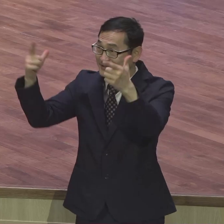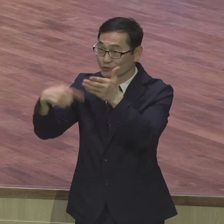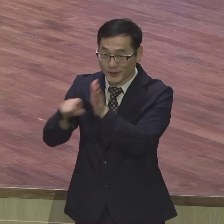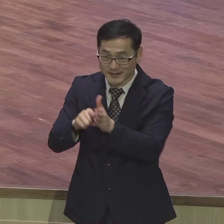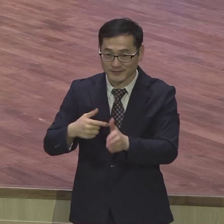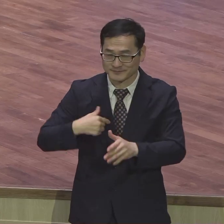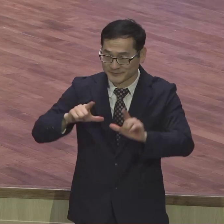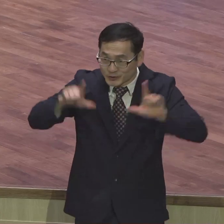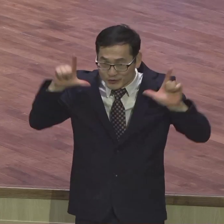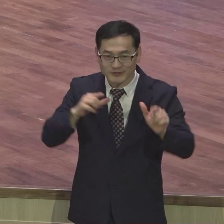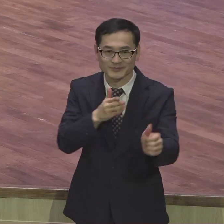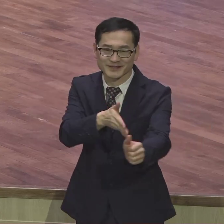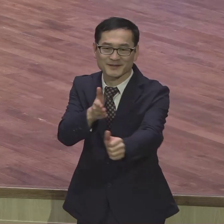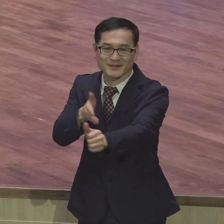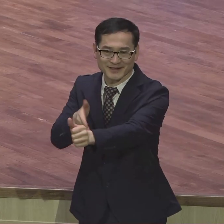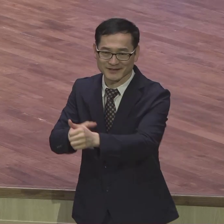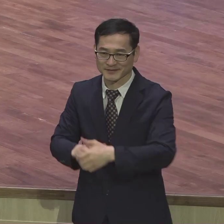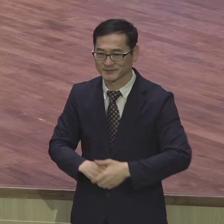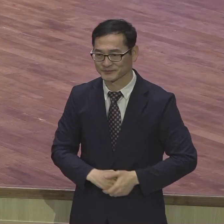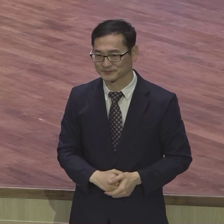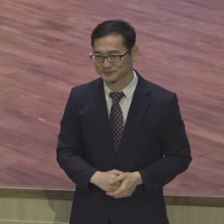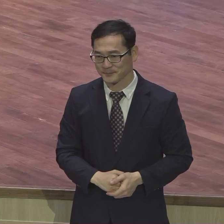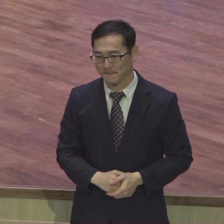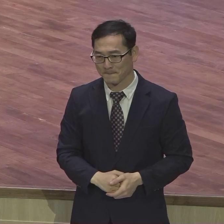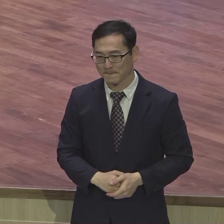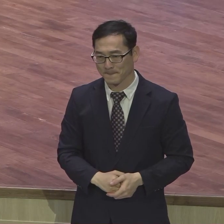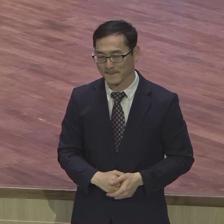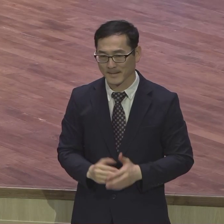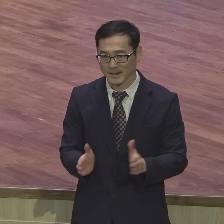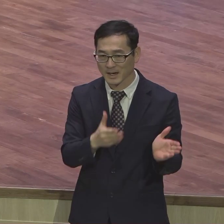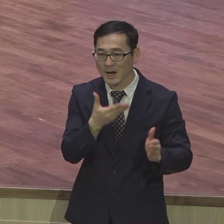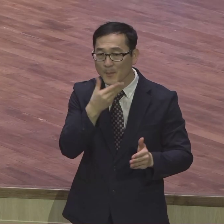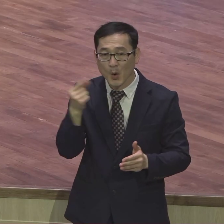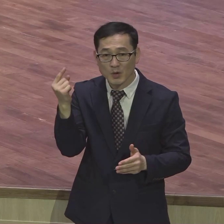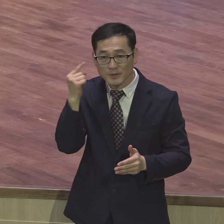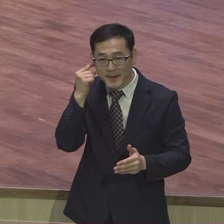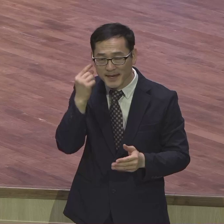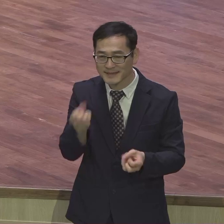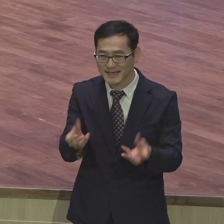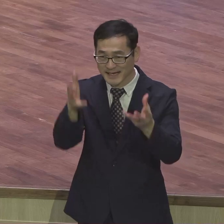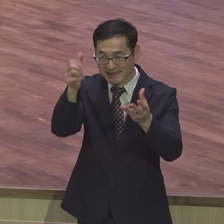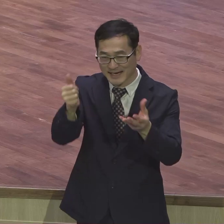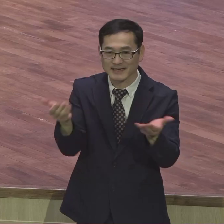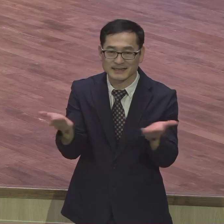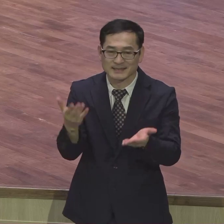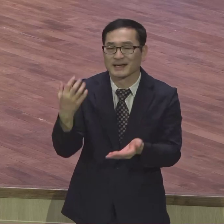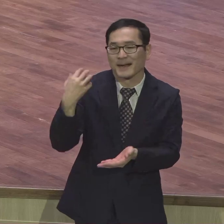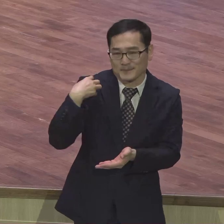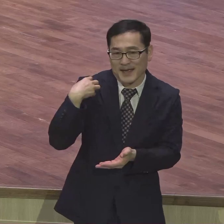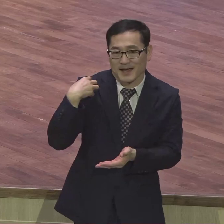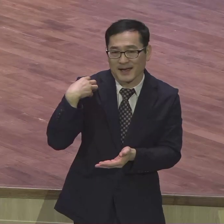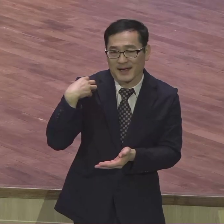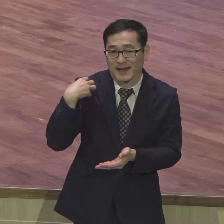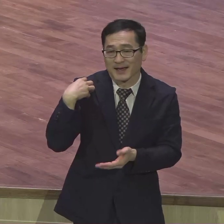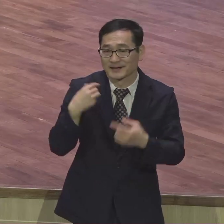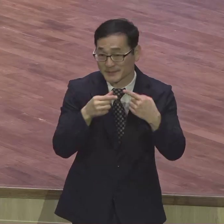자 그럼 첫째로 복음의 제사장 직분 감당입니다 14절 15절 봅니다 내 형제들아